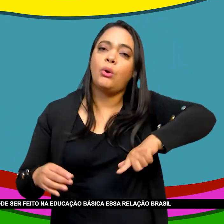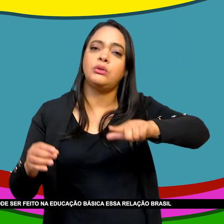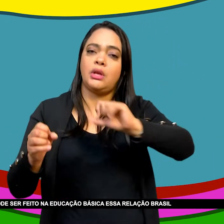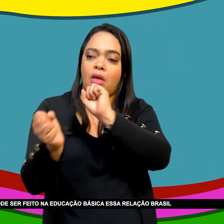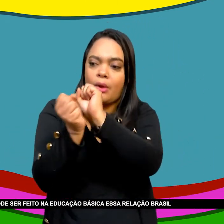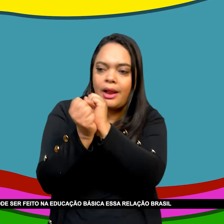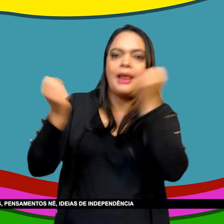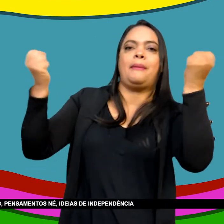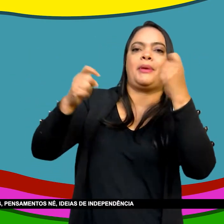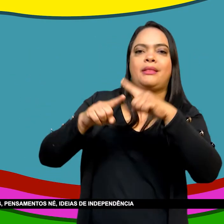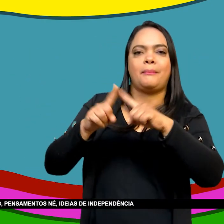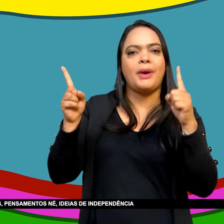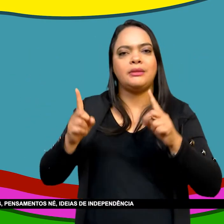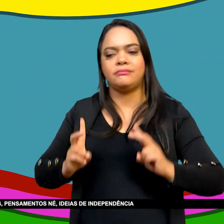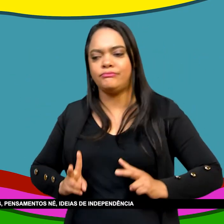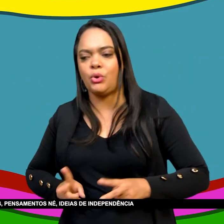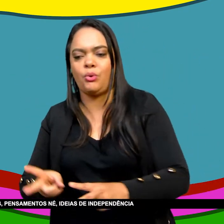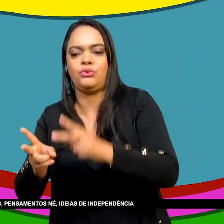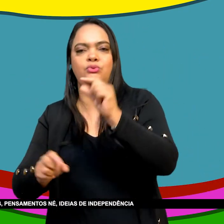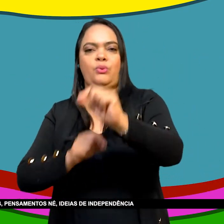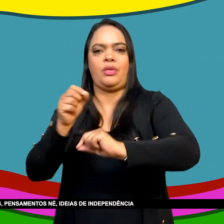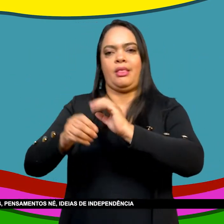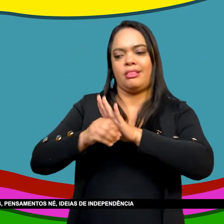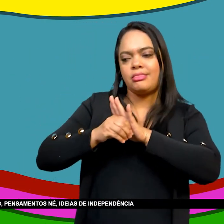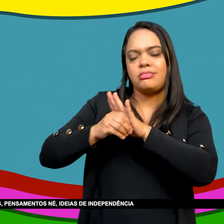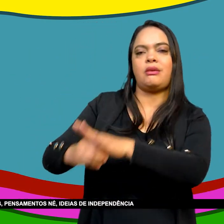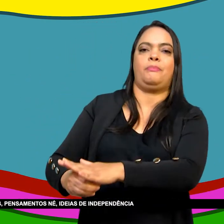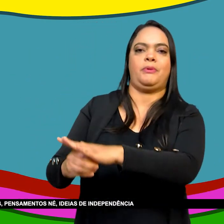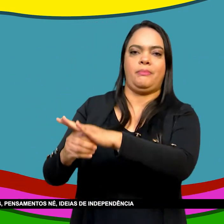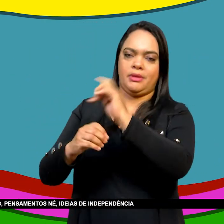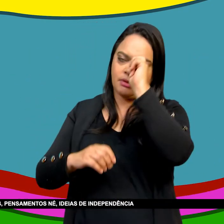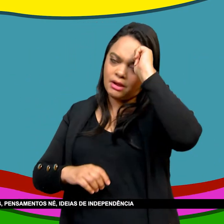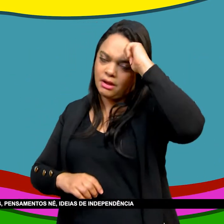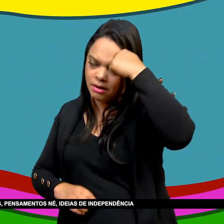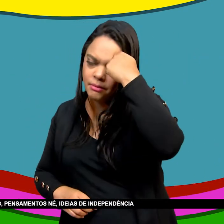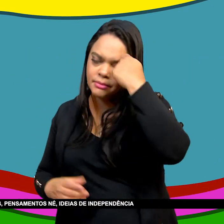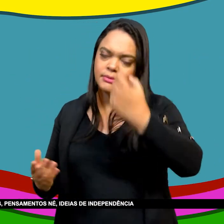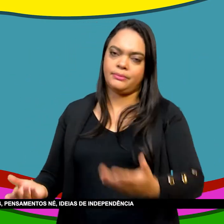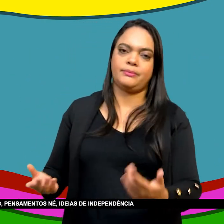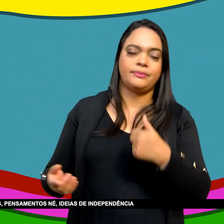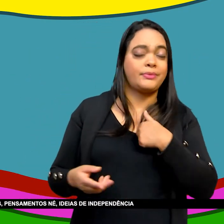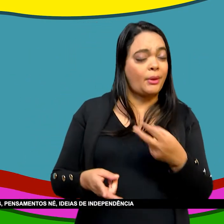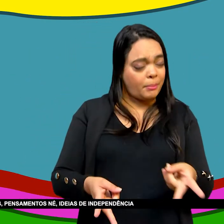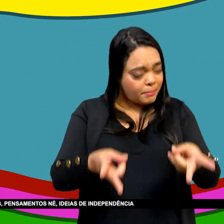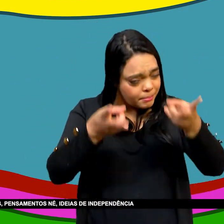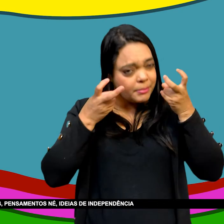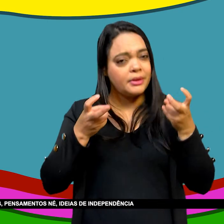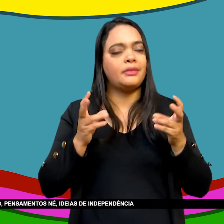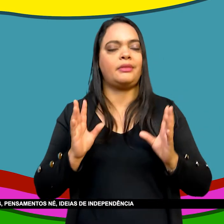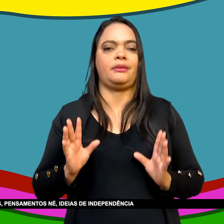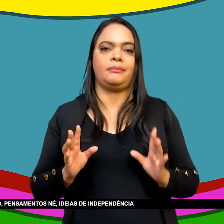Essa relação Brasil-Aiti Trazendo outras Perspectivas Projetos